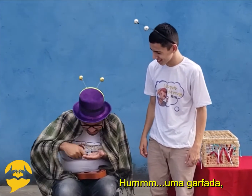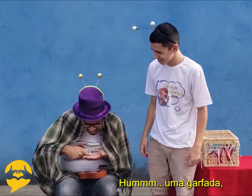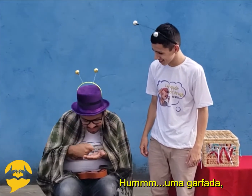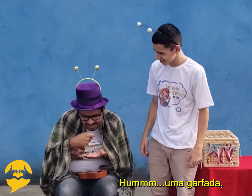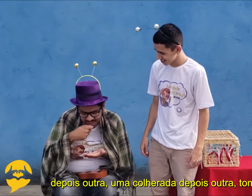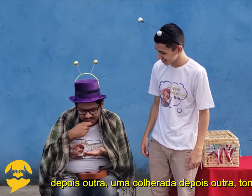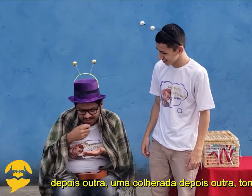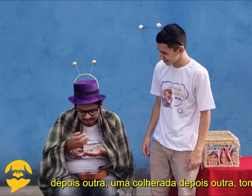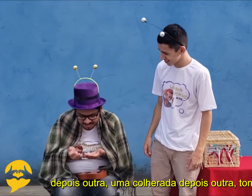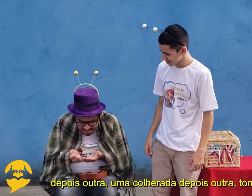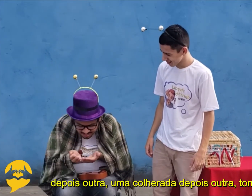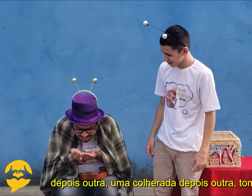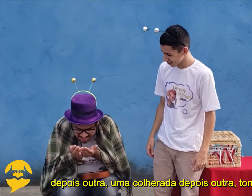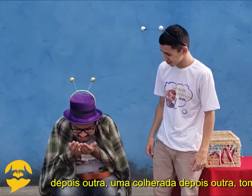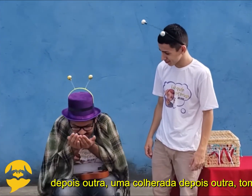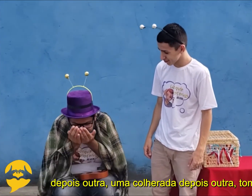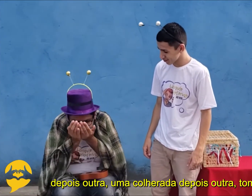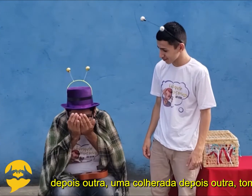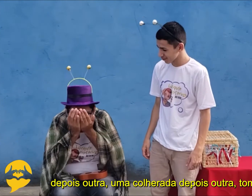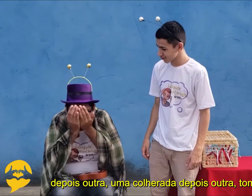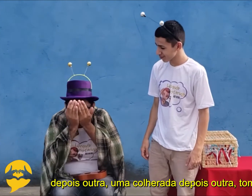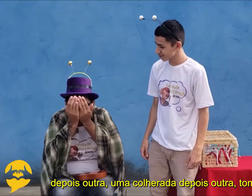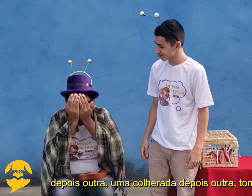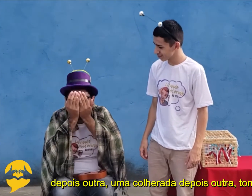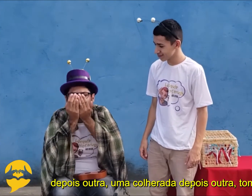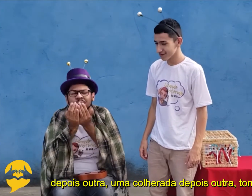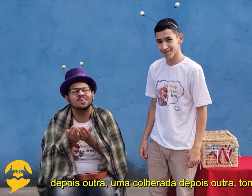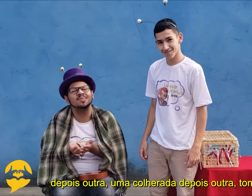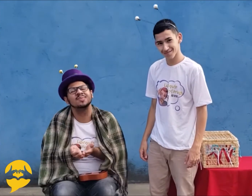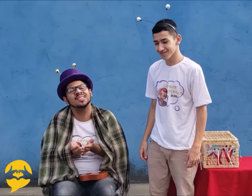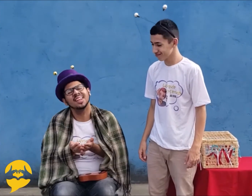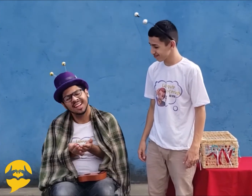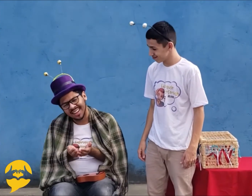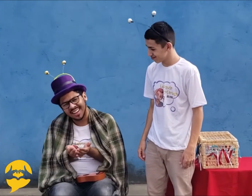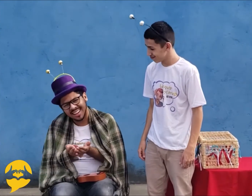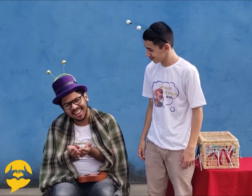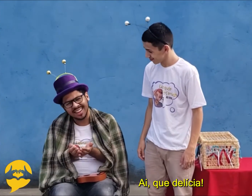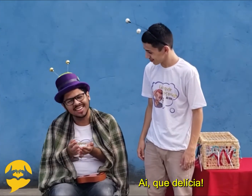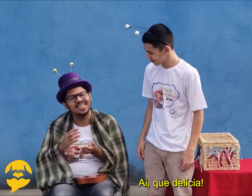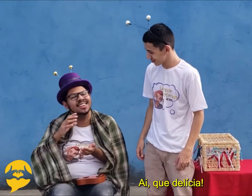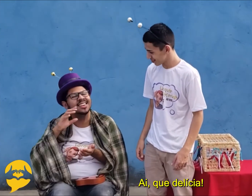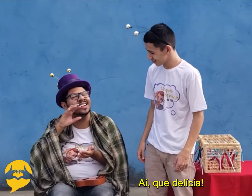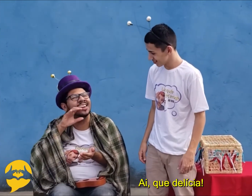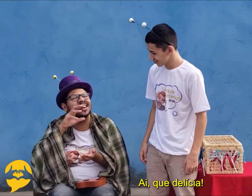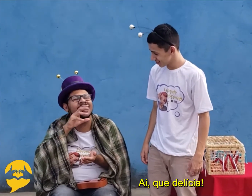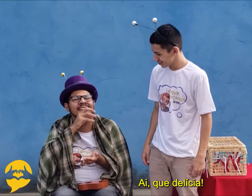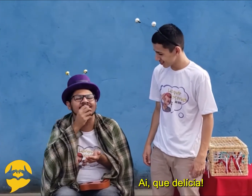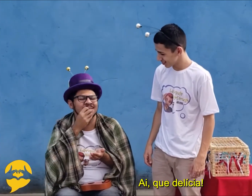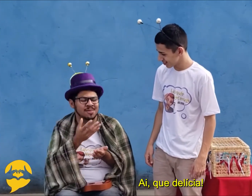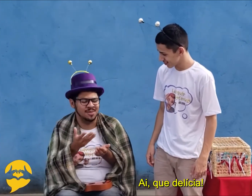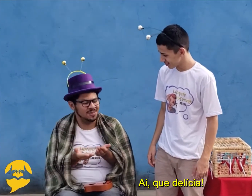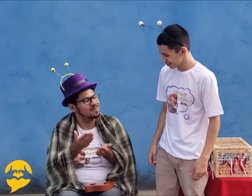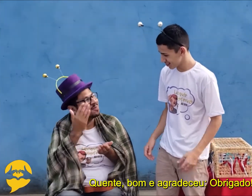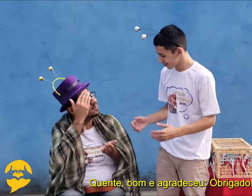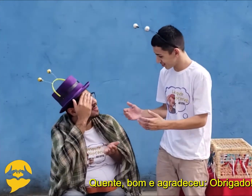Uma garfada, depois outra, uma colherada, depois outra. Tomou tudo. Ai, que delícia.